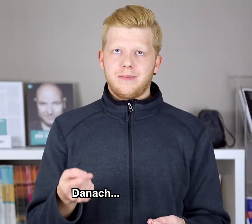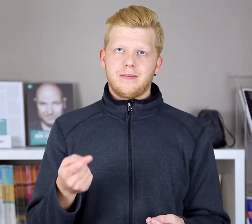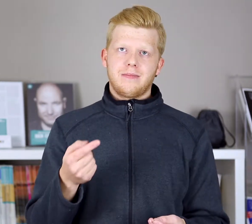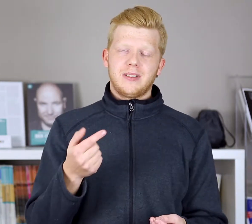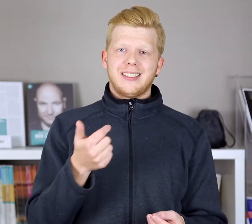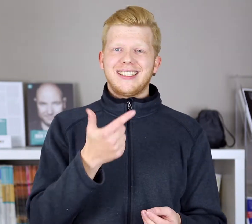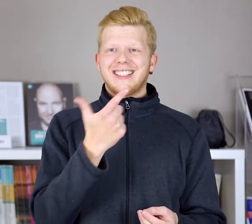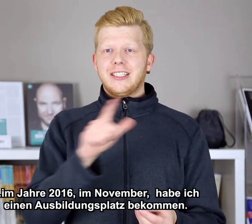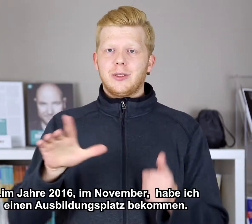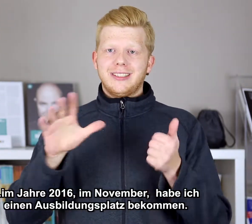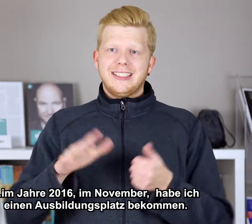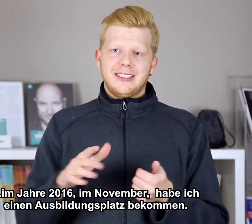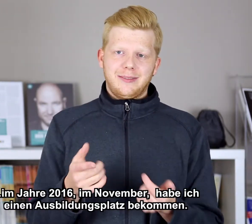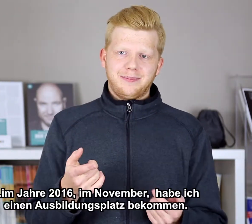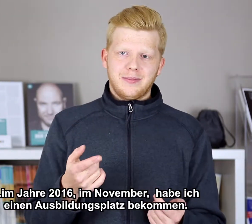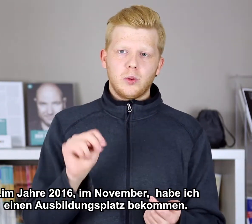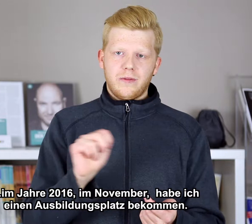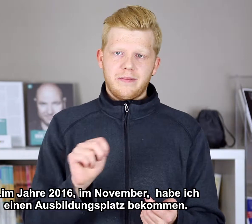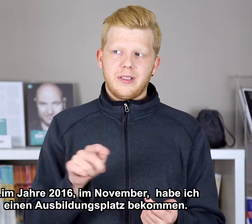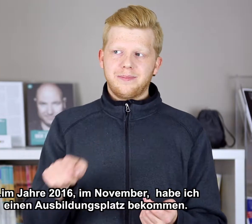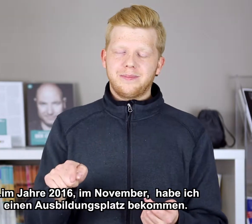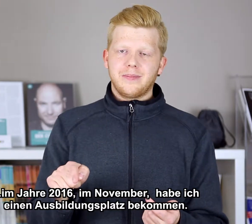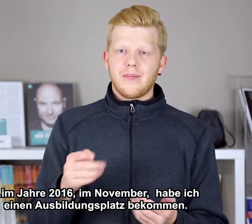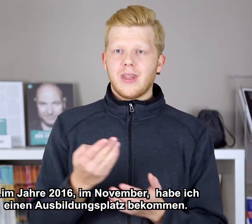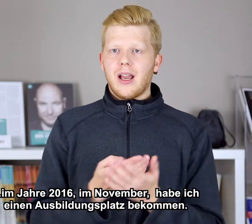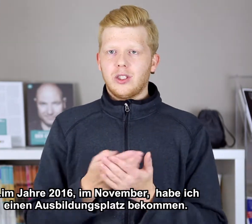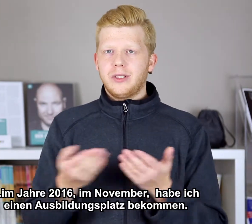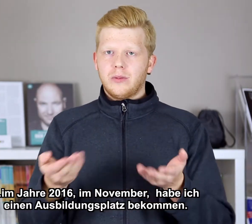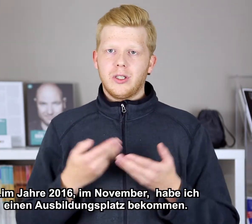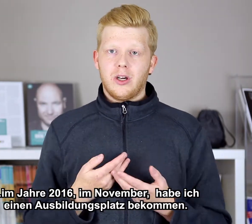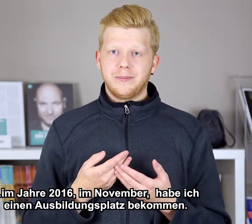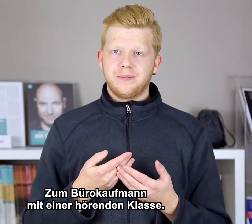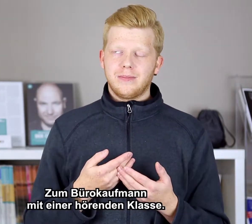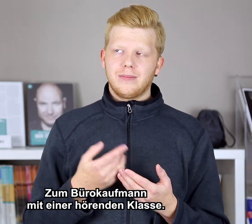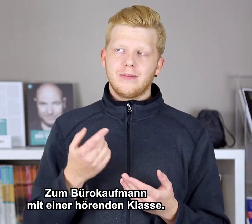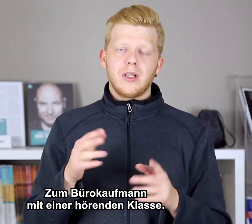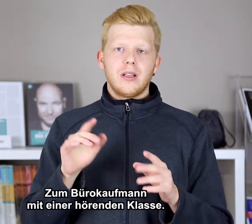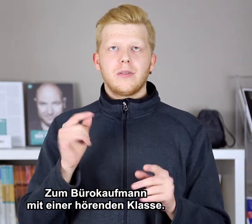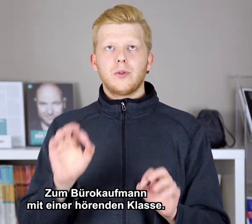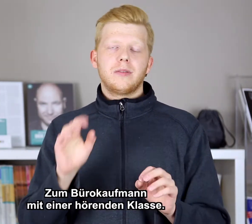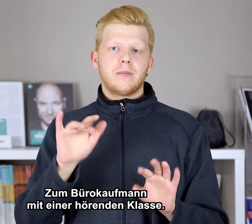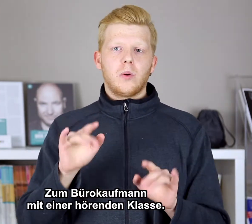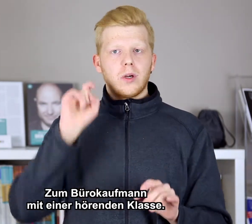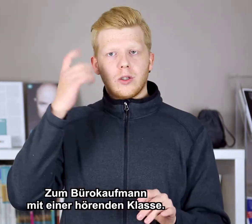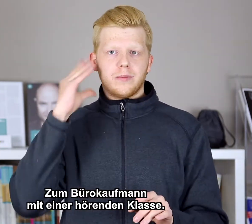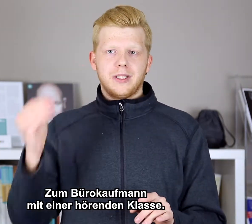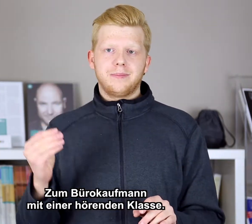Danach, 2016, November, Ausbildung bekommen für Bürokaufmann